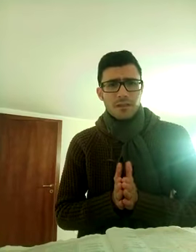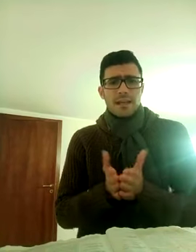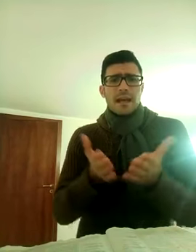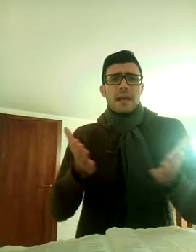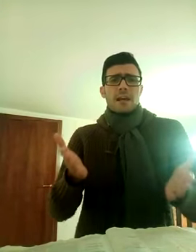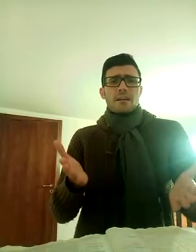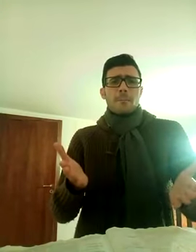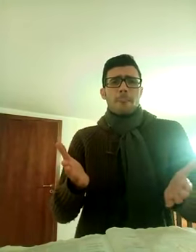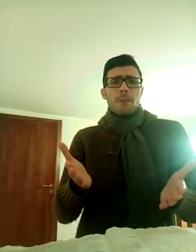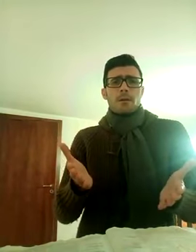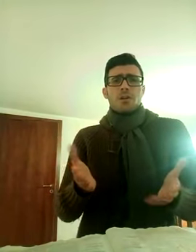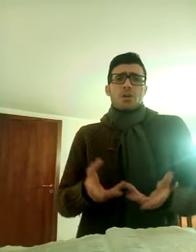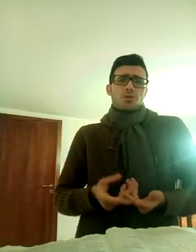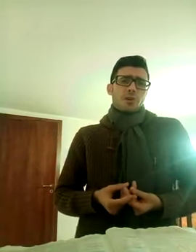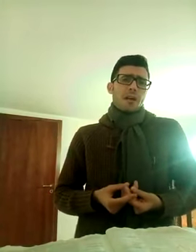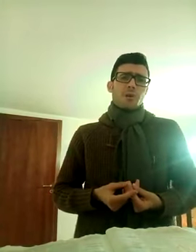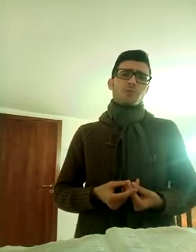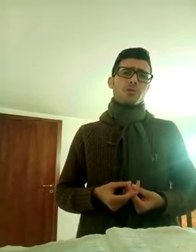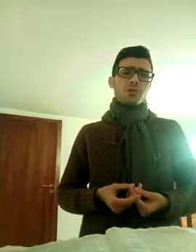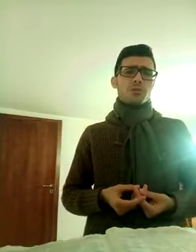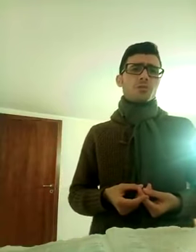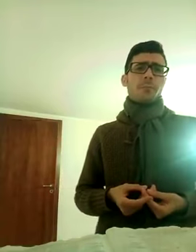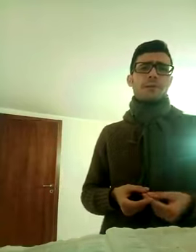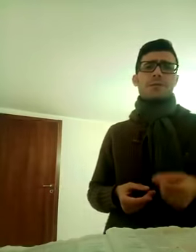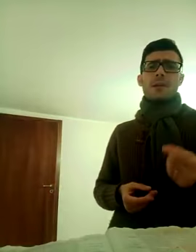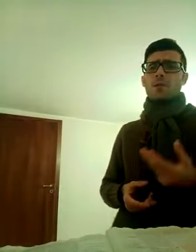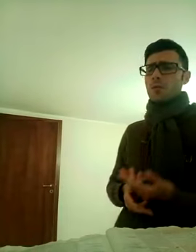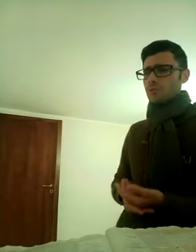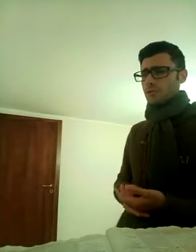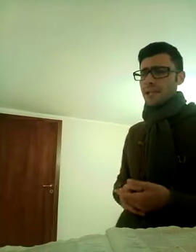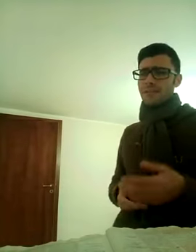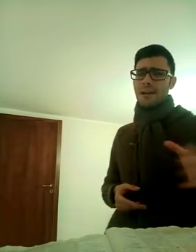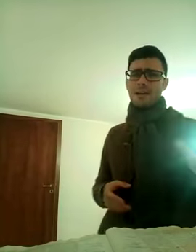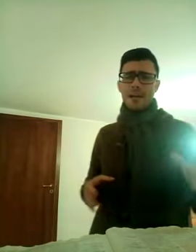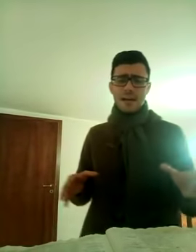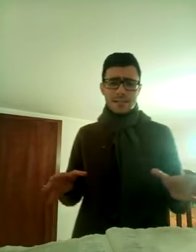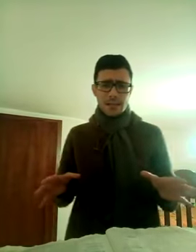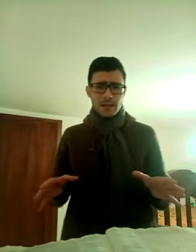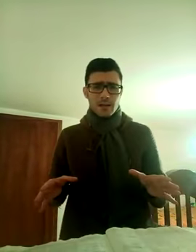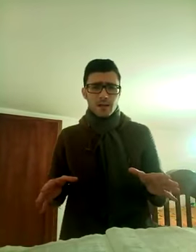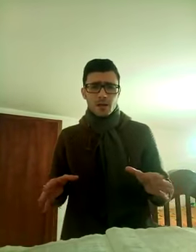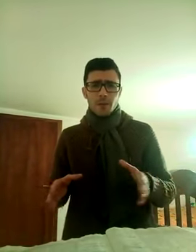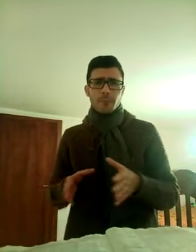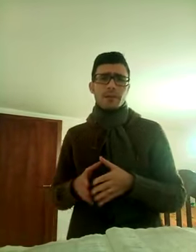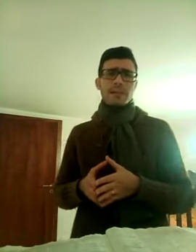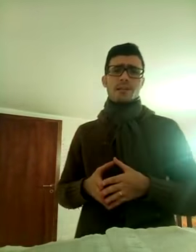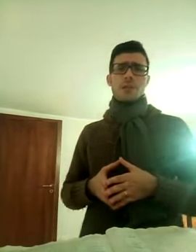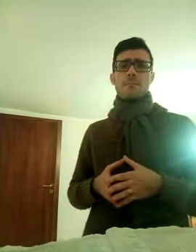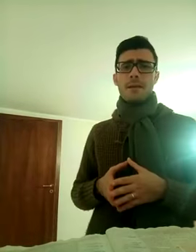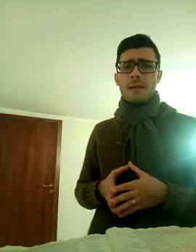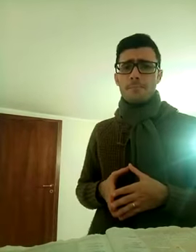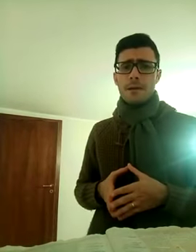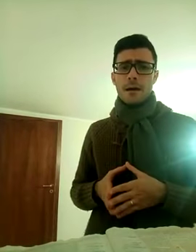dire, io sono innamorato di Gesù, poi ti fai il culto, te ne vai a casa, oppure ti leggi la Bibbia,